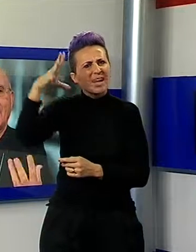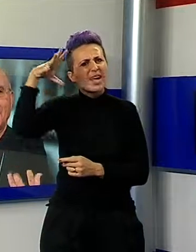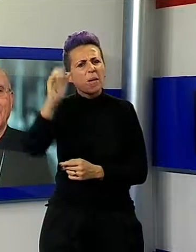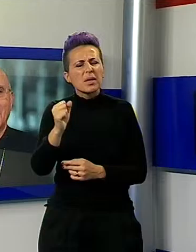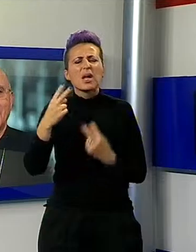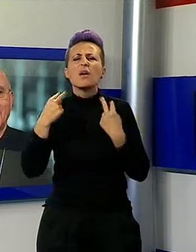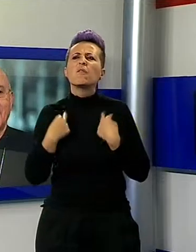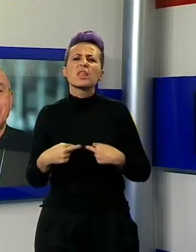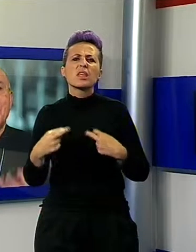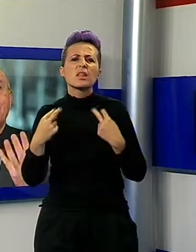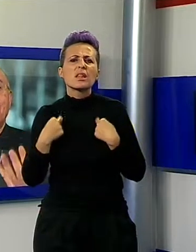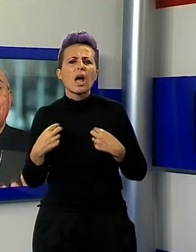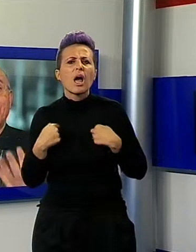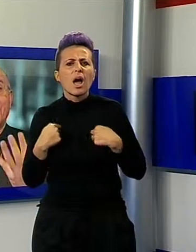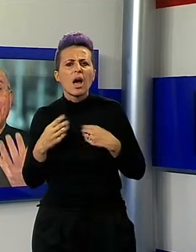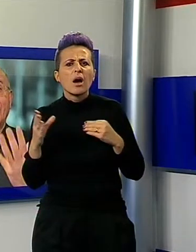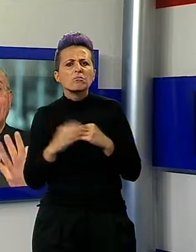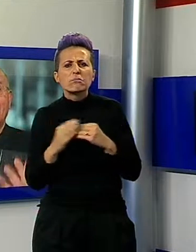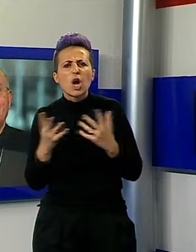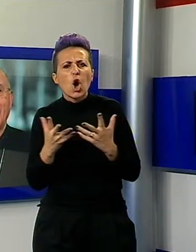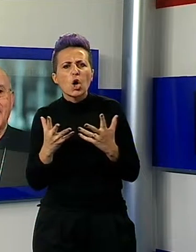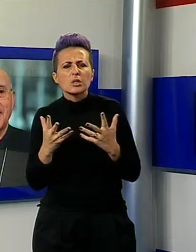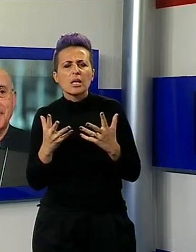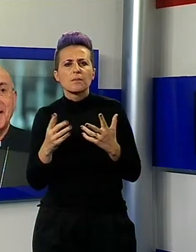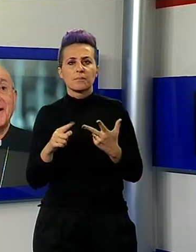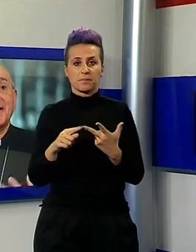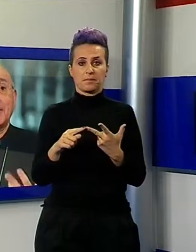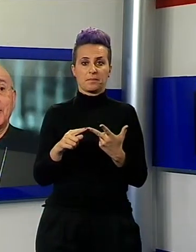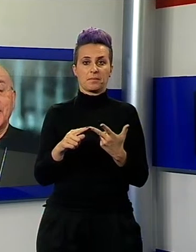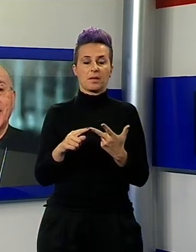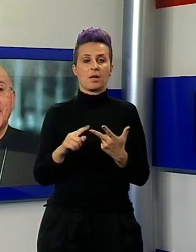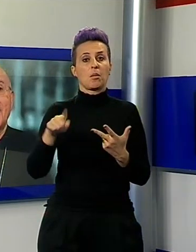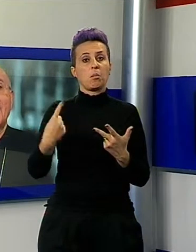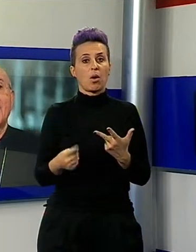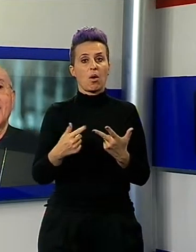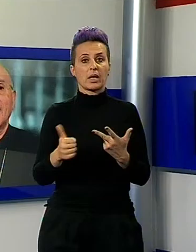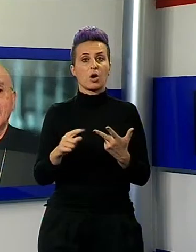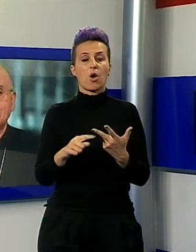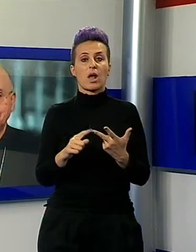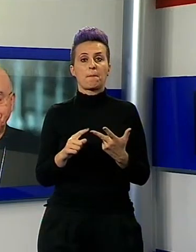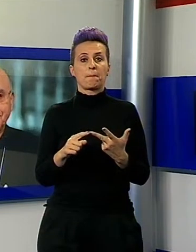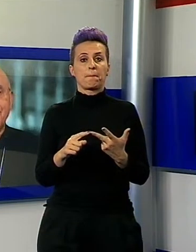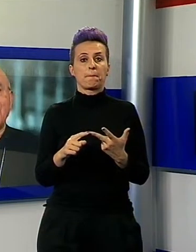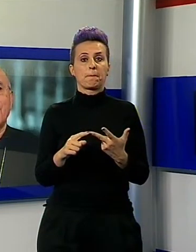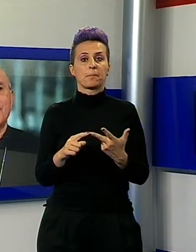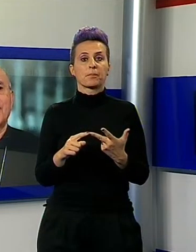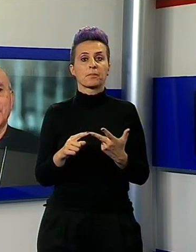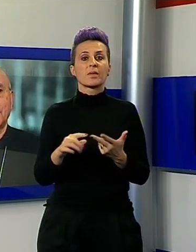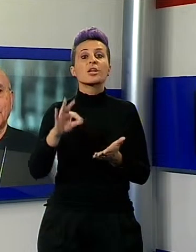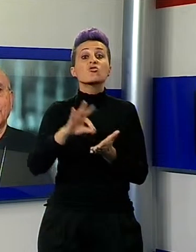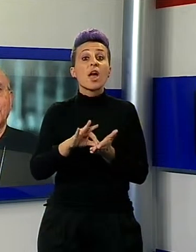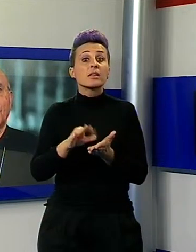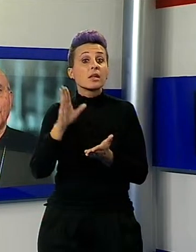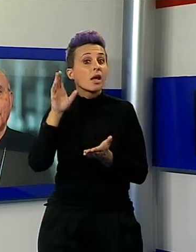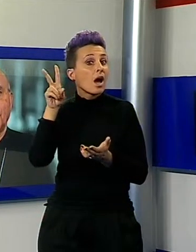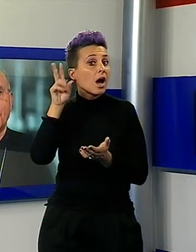voglio farne di bello della mia vita? Una porta santa, il seminario. Ed ancora i centri di